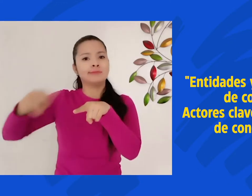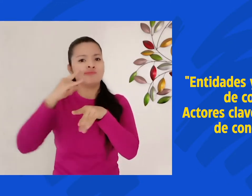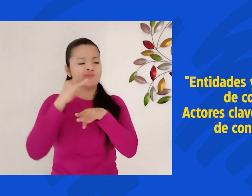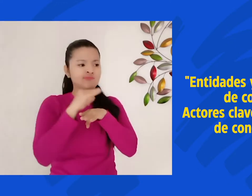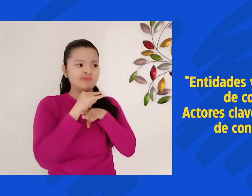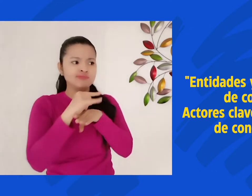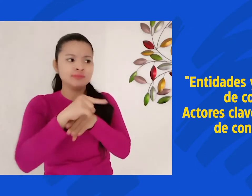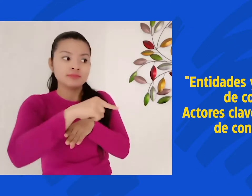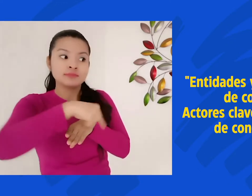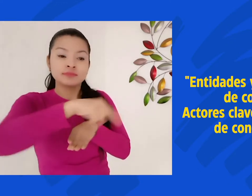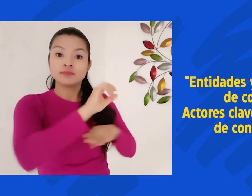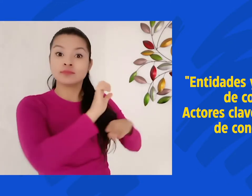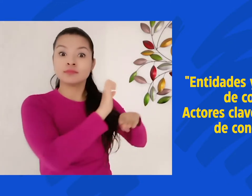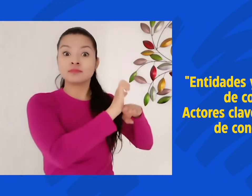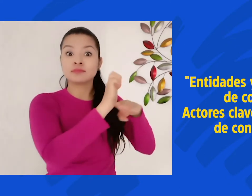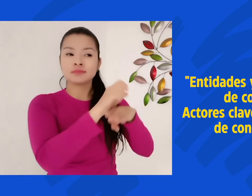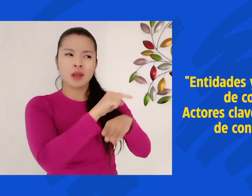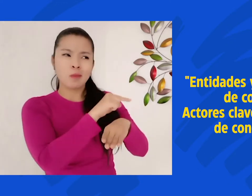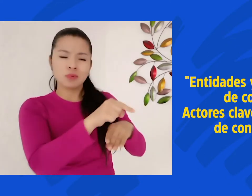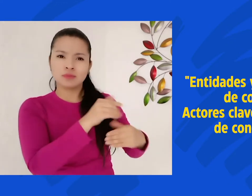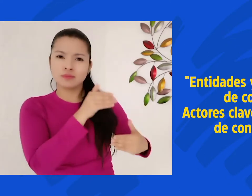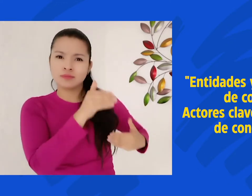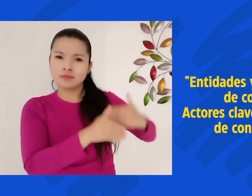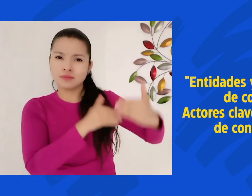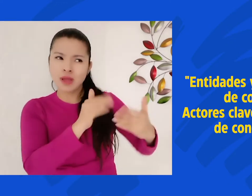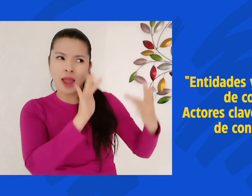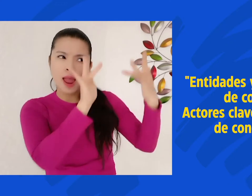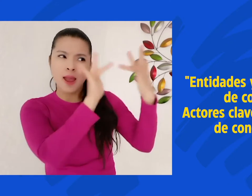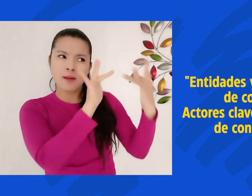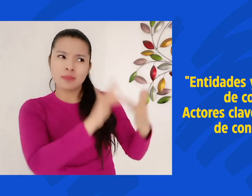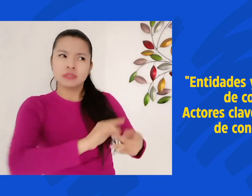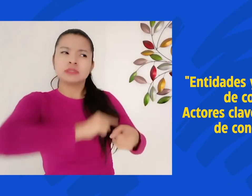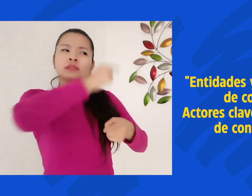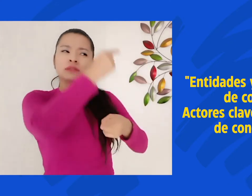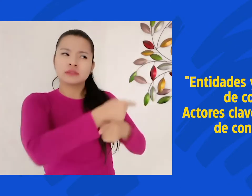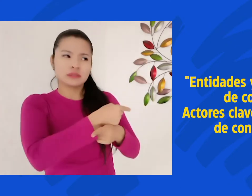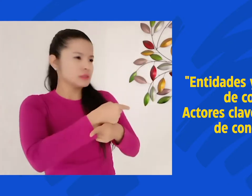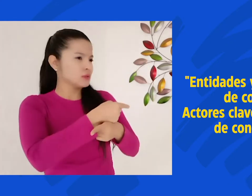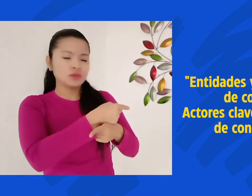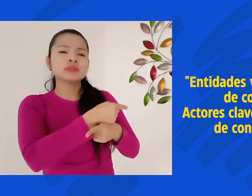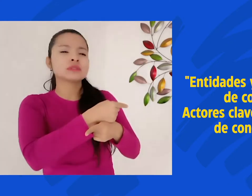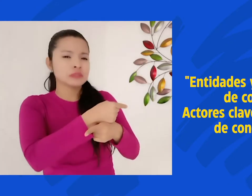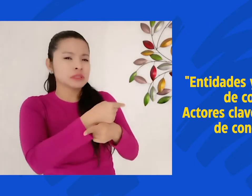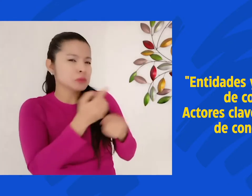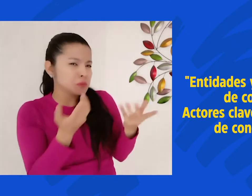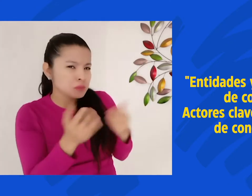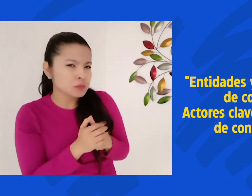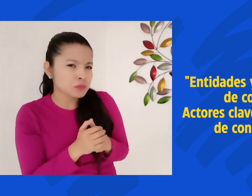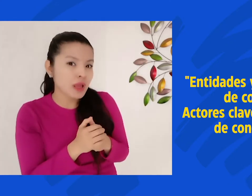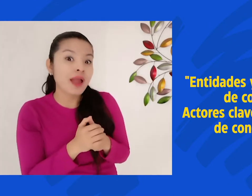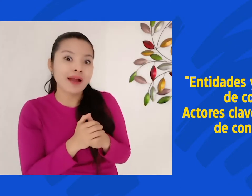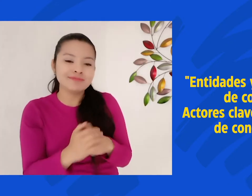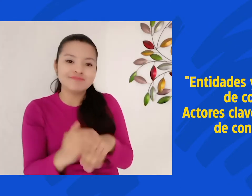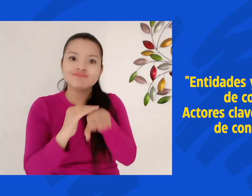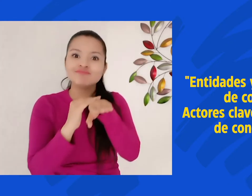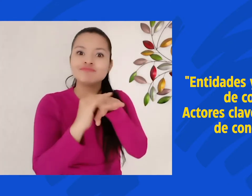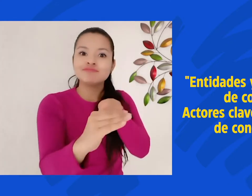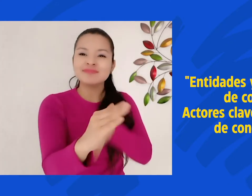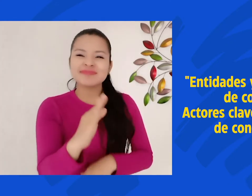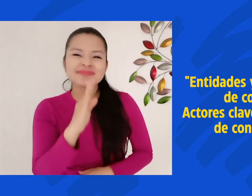las cuales se encargan de realizar control y vigilar que las entidades estén cumpliendo con lo dispuesto. Nuestros